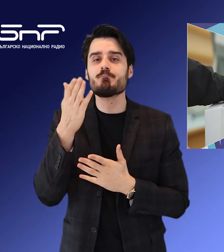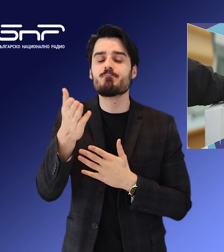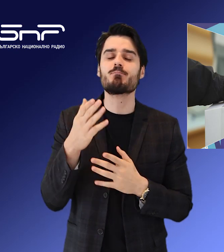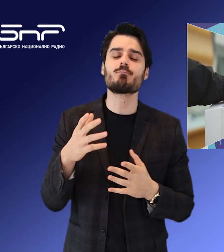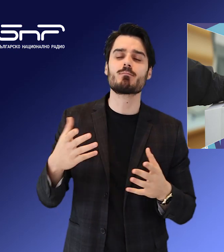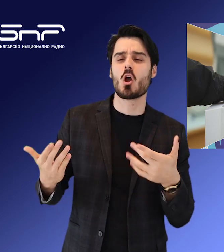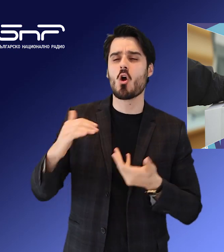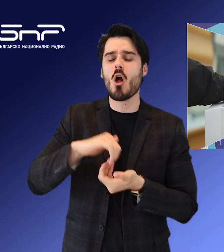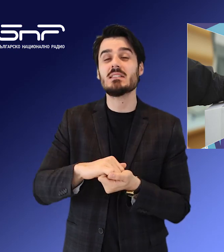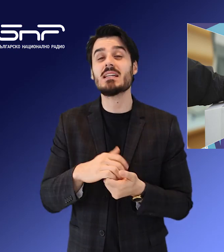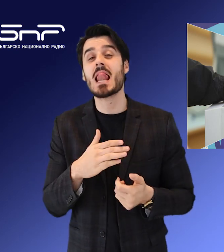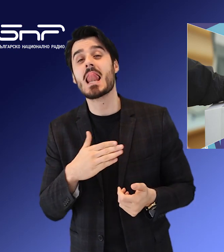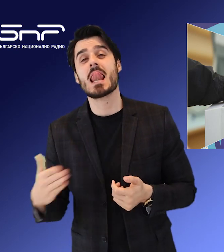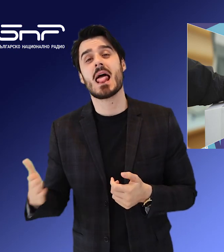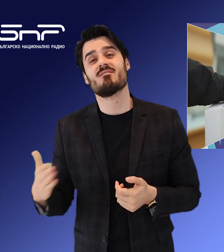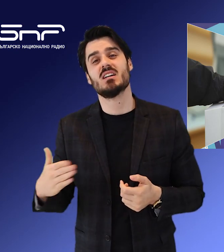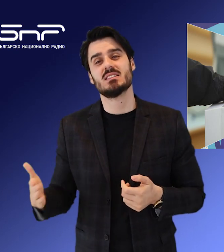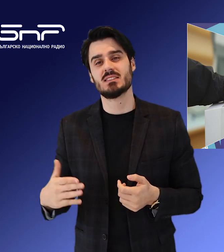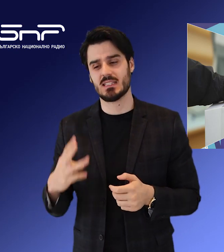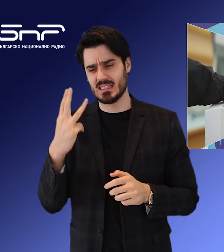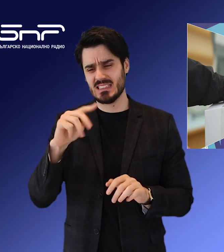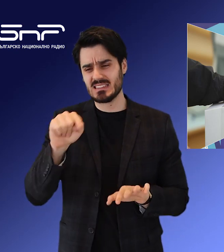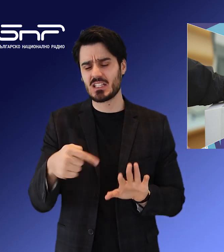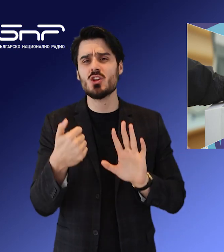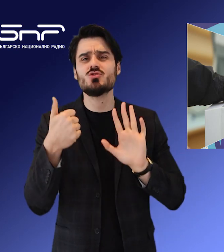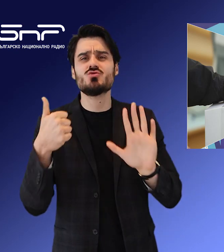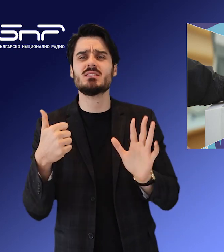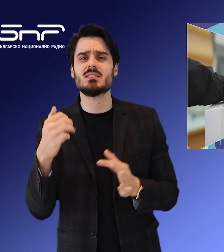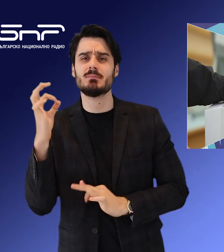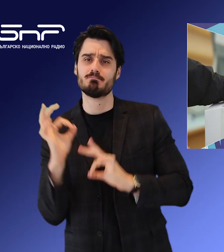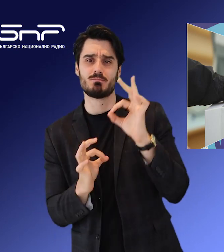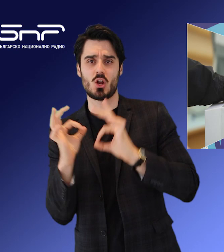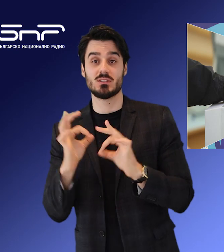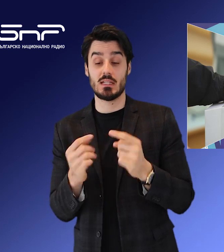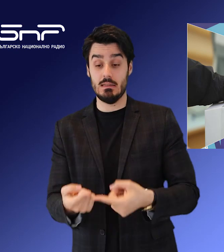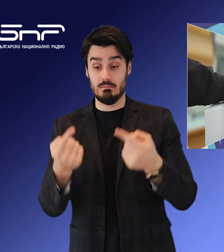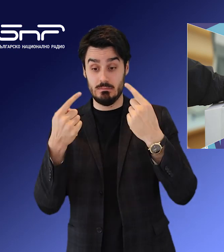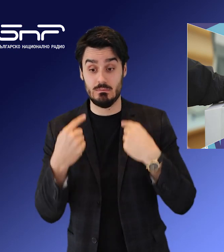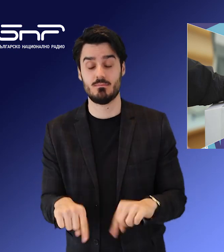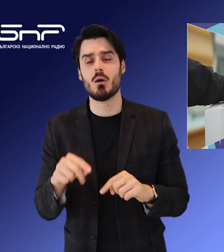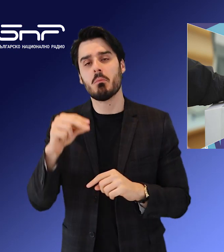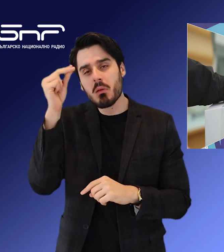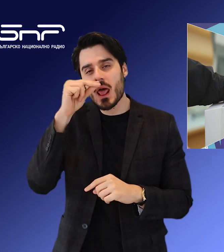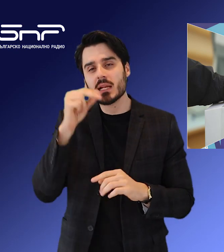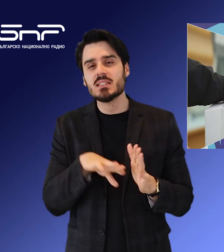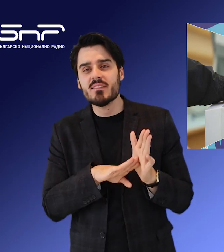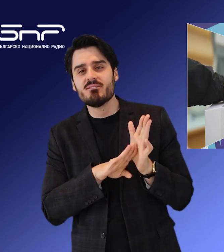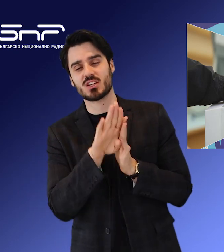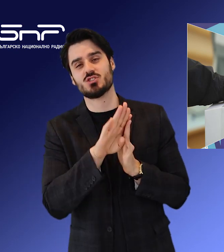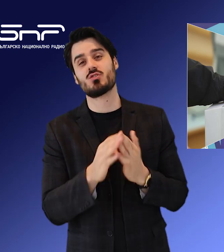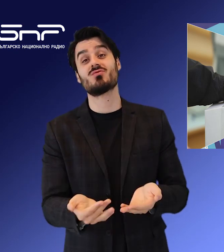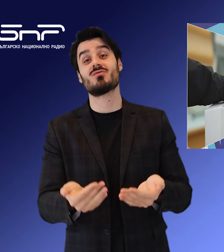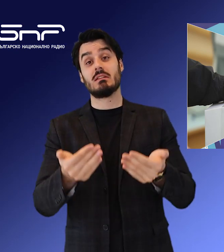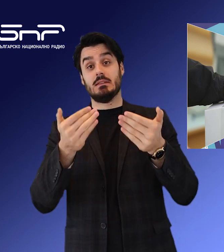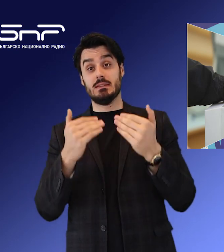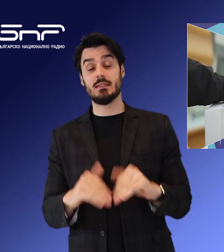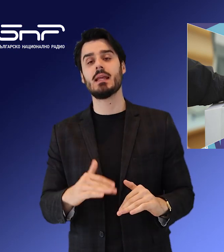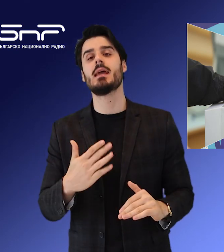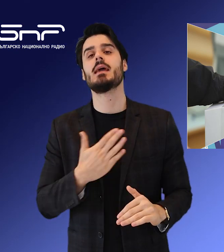има коалиция Левицата, 3,6% от гласуващите. Следване от Български възход, 3,5%. Има